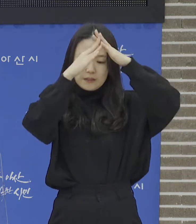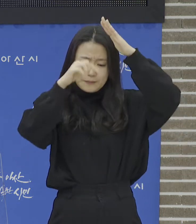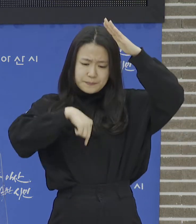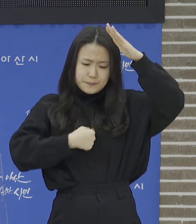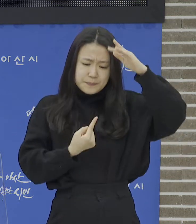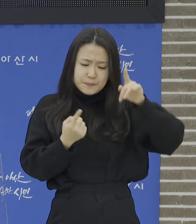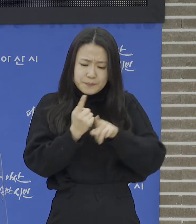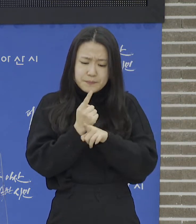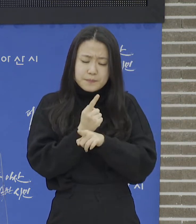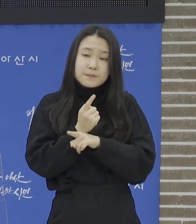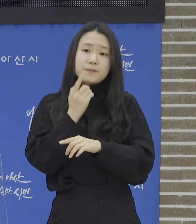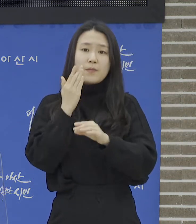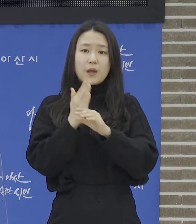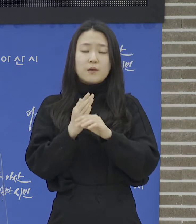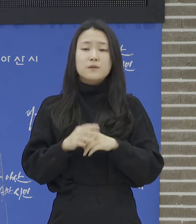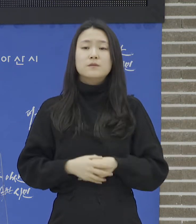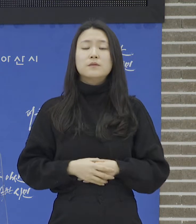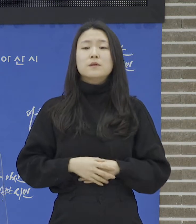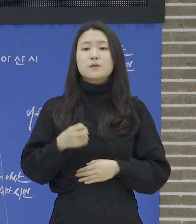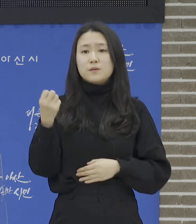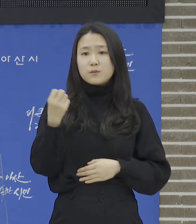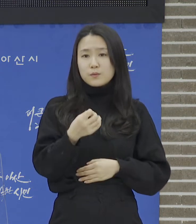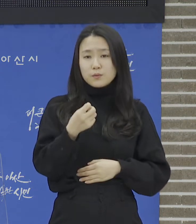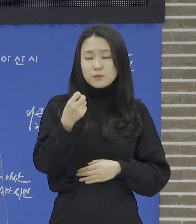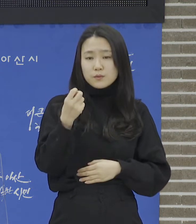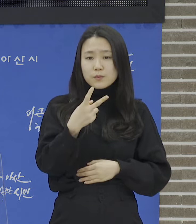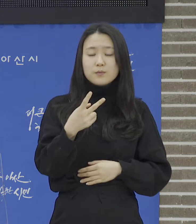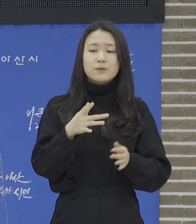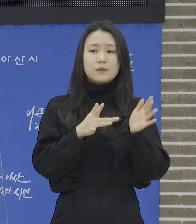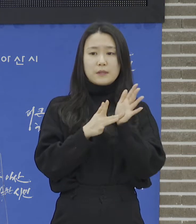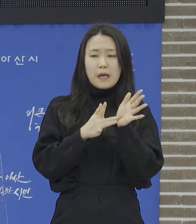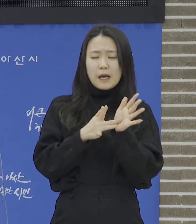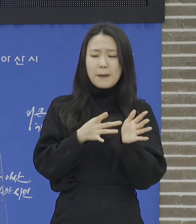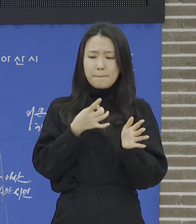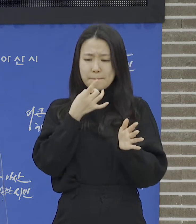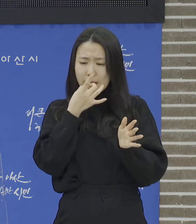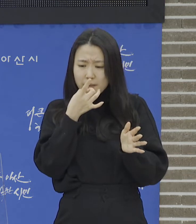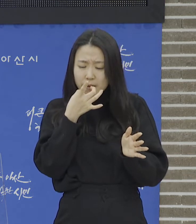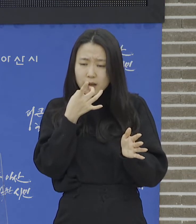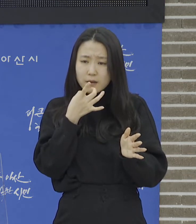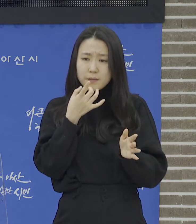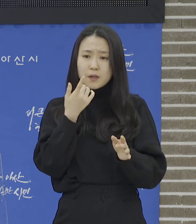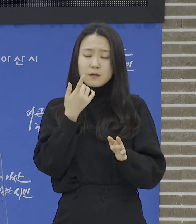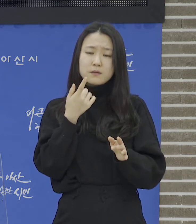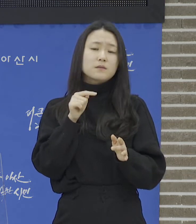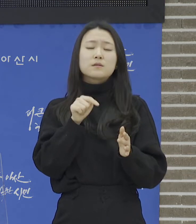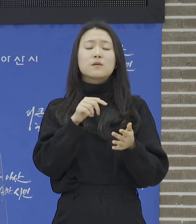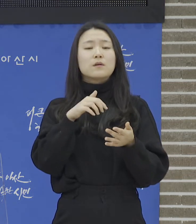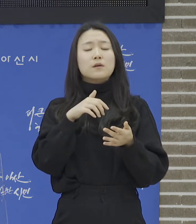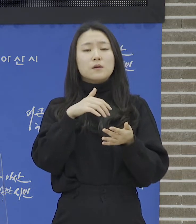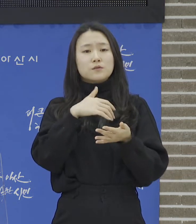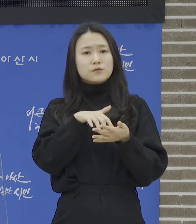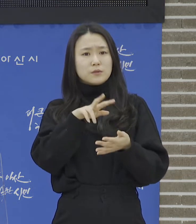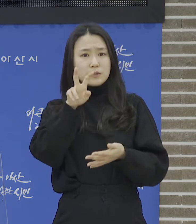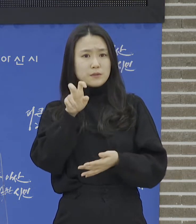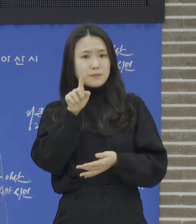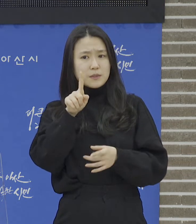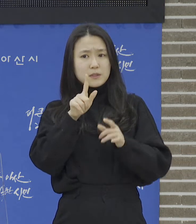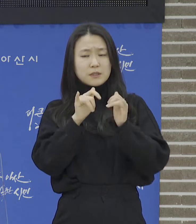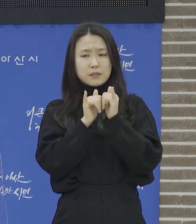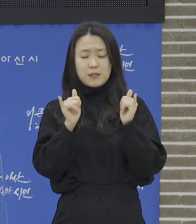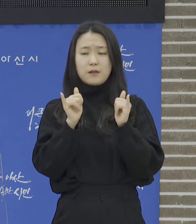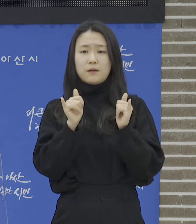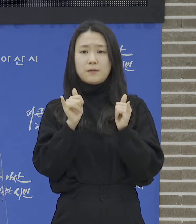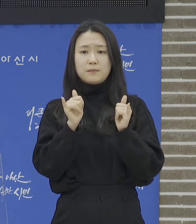먹는 약 치료제 박스로비드는 총 21명분으로 재택치료자가 그